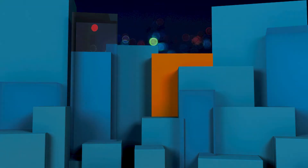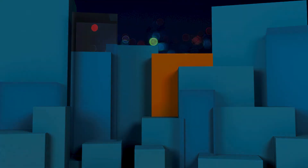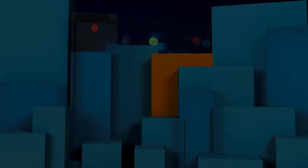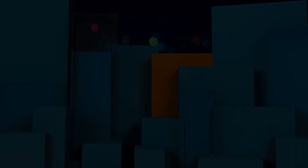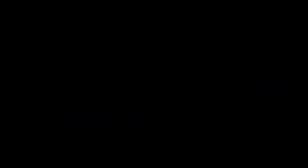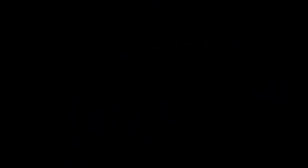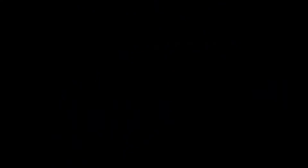In daj vi